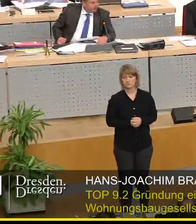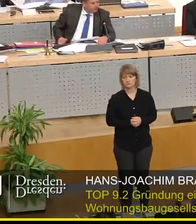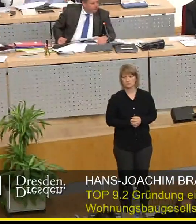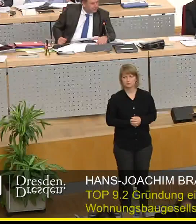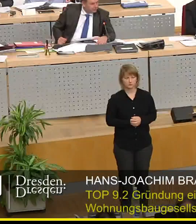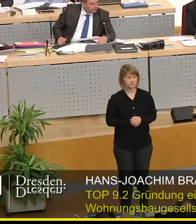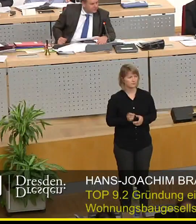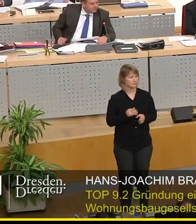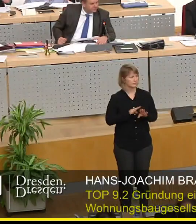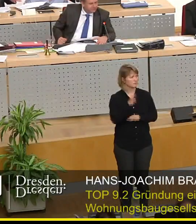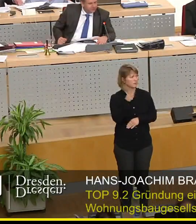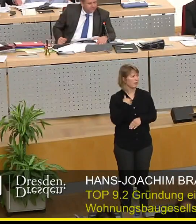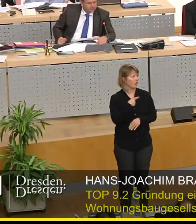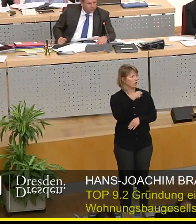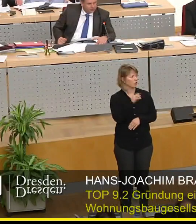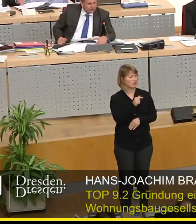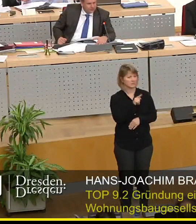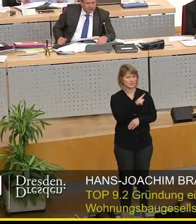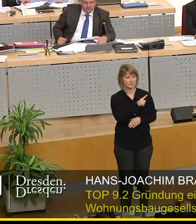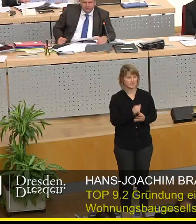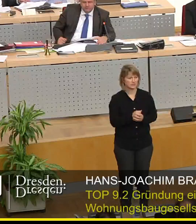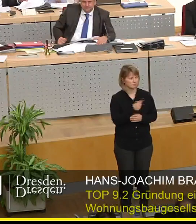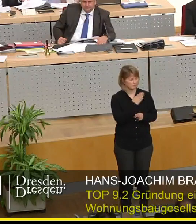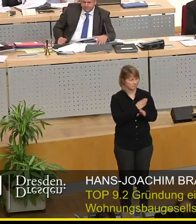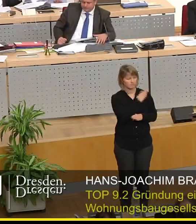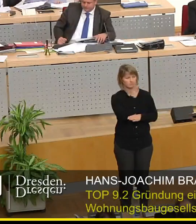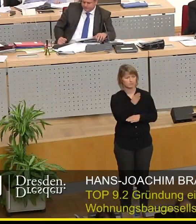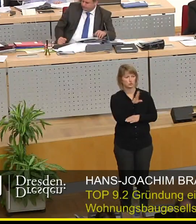Nächste Wortmeldung, Herr Wirtz. Bitte schön. Und dann Herr Schmelig.